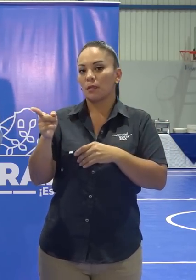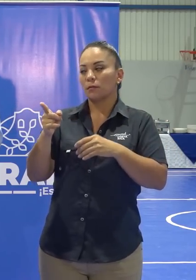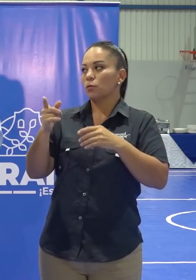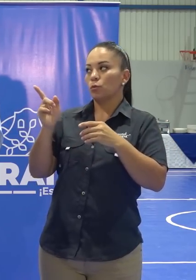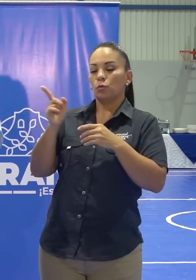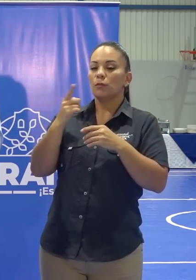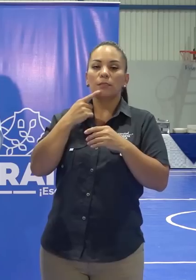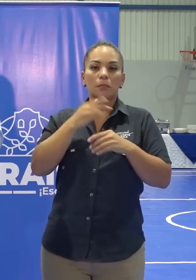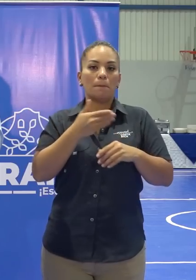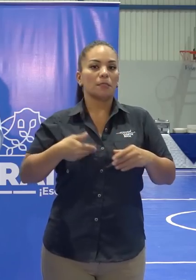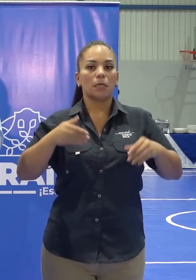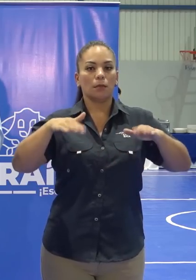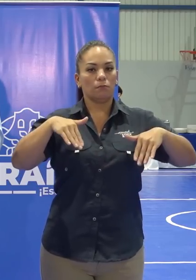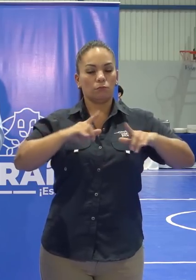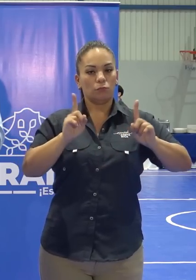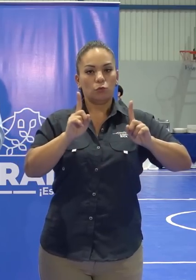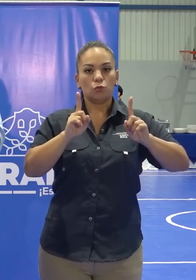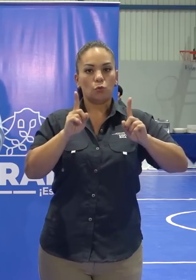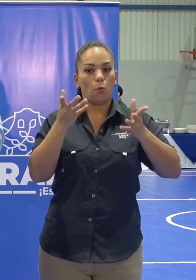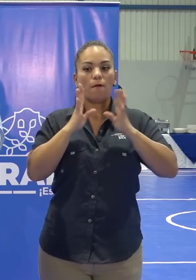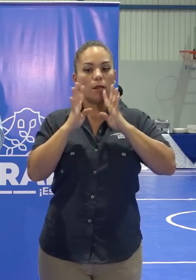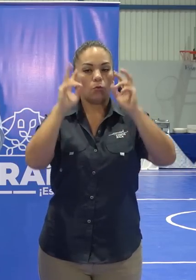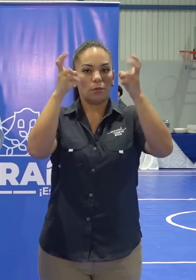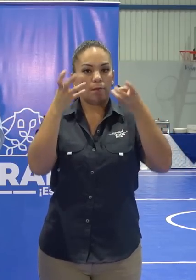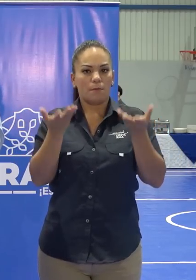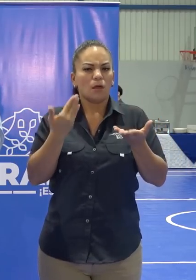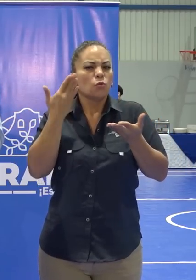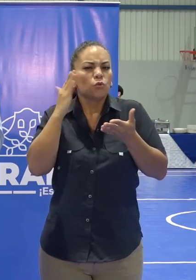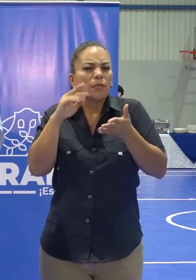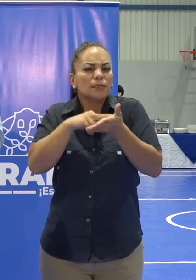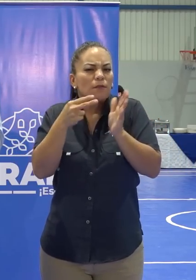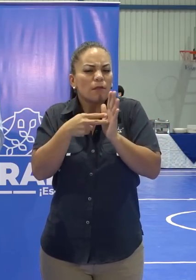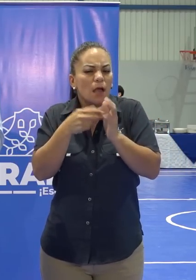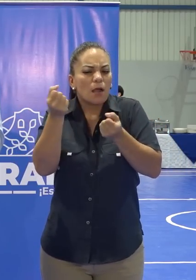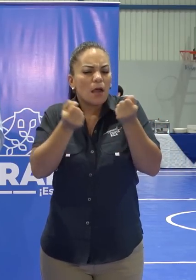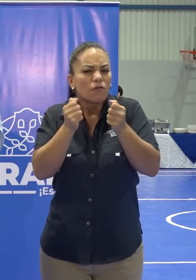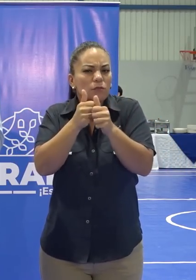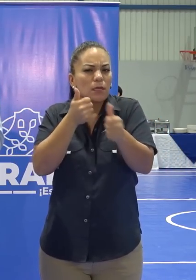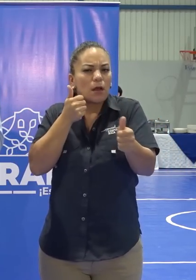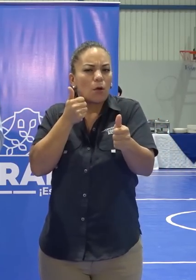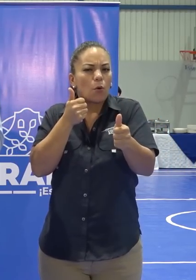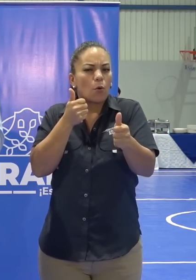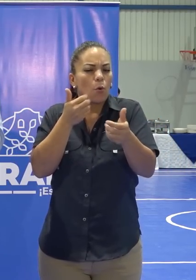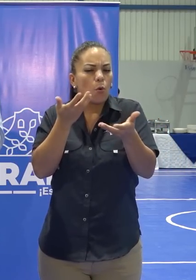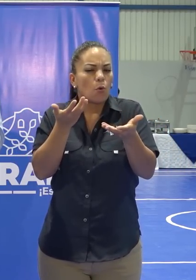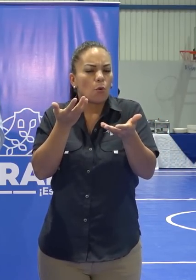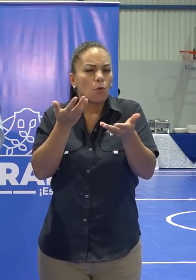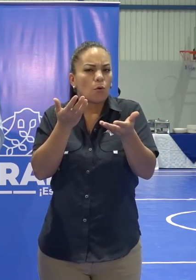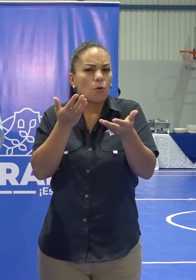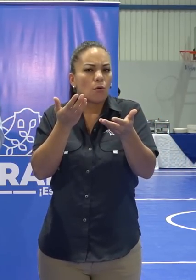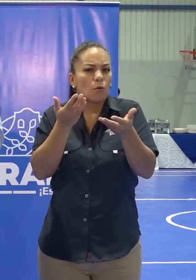tocado. No estoy claro qué quiere decir un carro rezagado con la restricción vehicular.